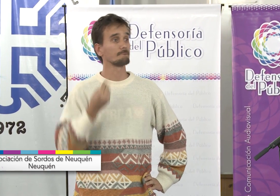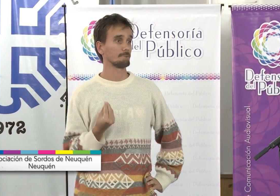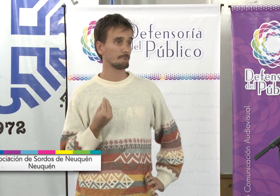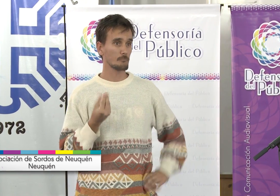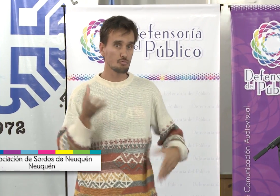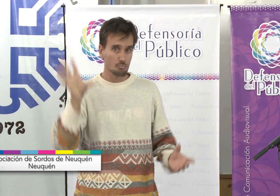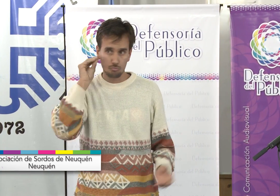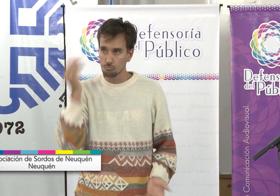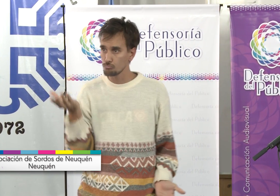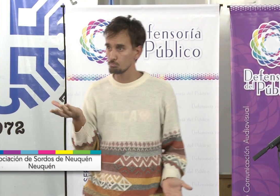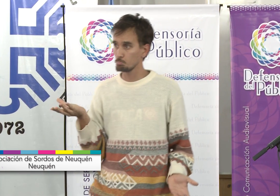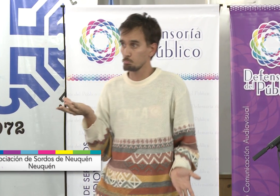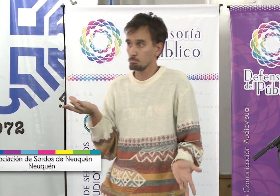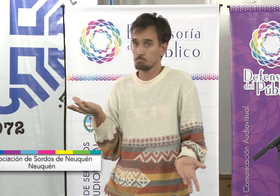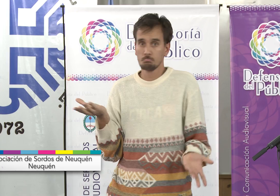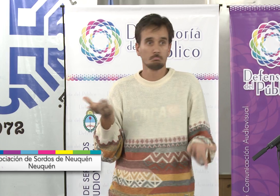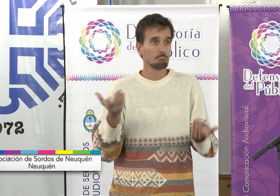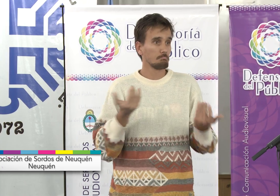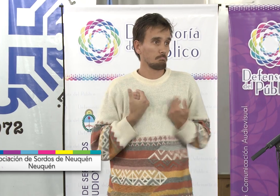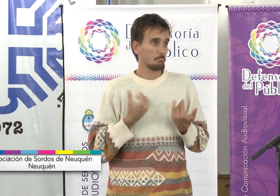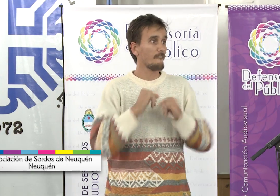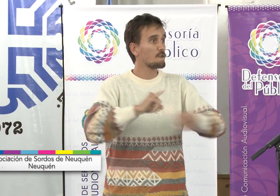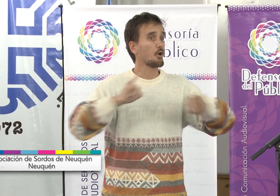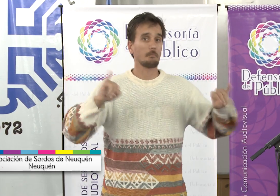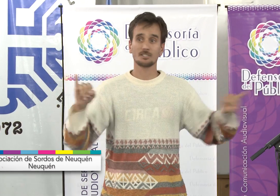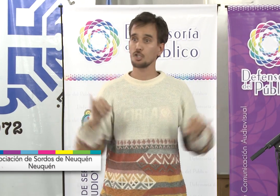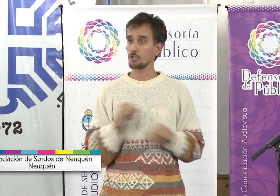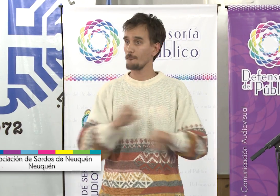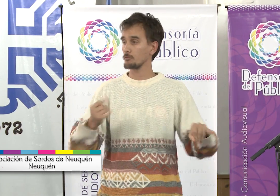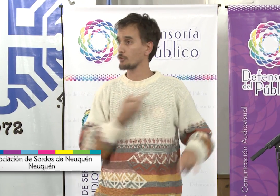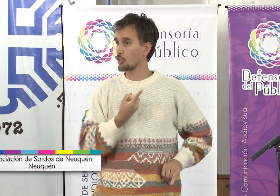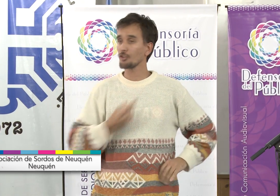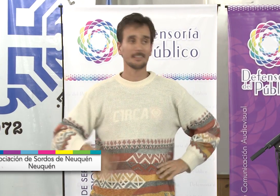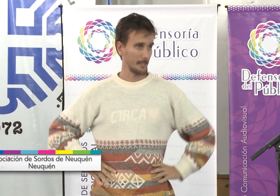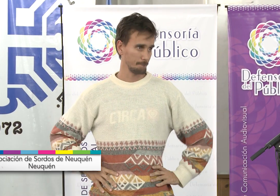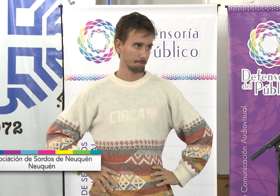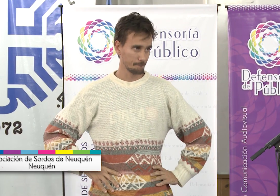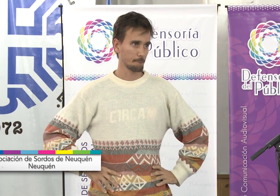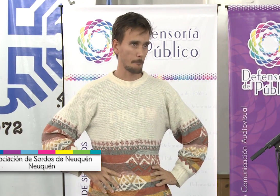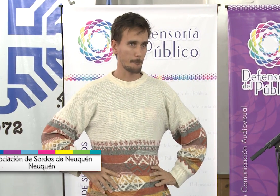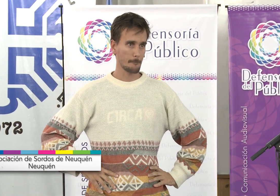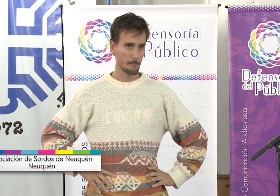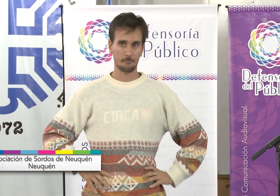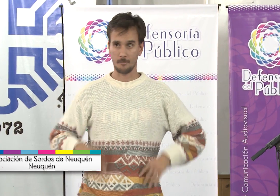pasa? No escuchamos. A mí me interesa la información, ¿dónde busco esa información?